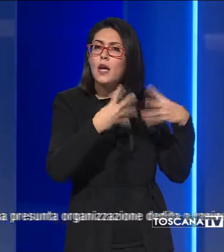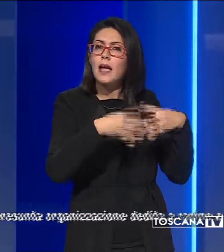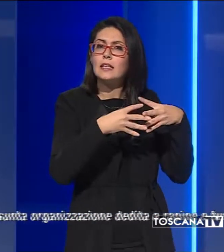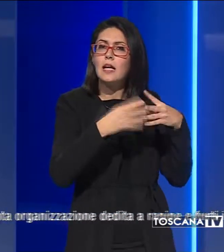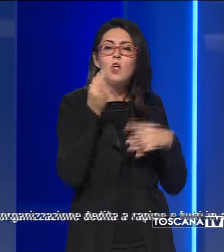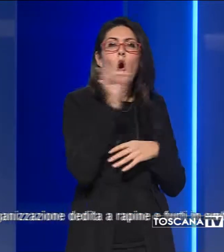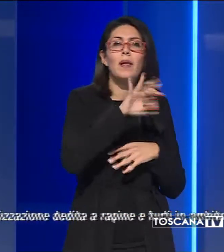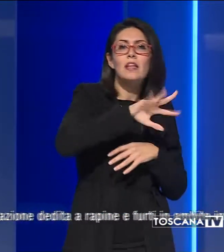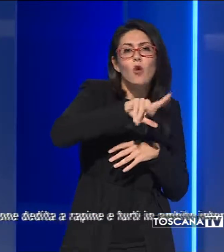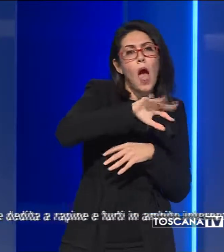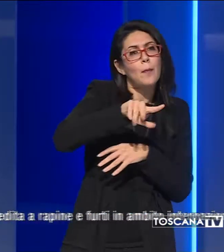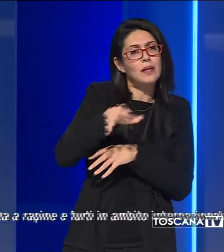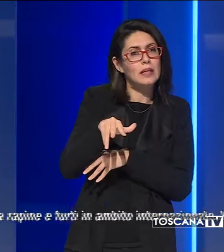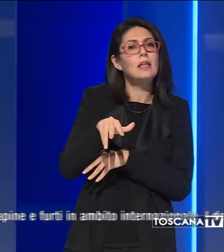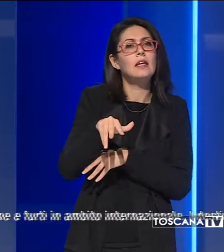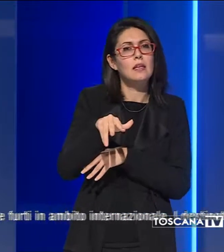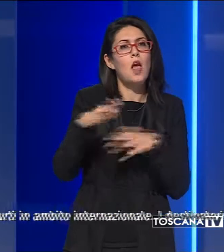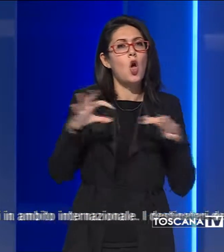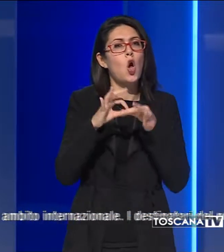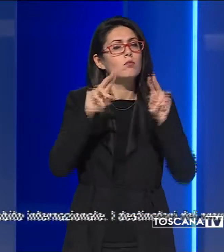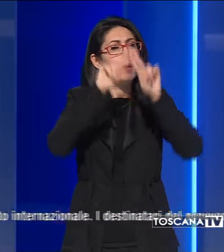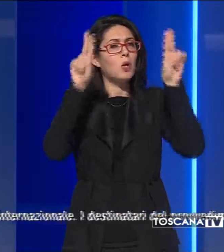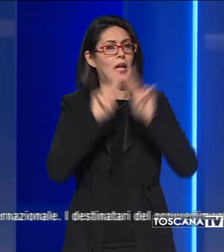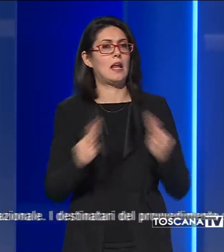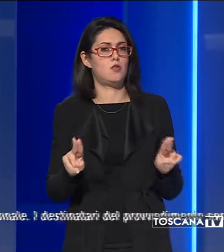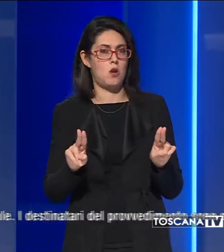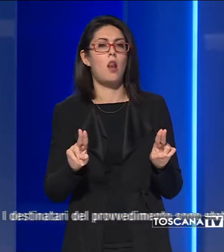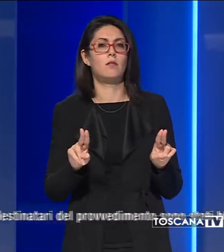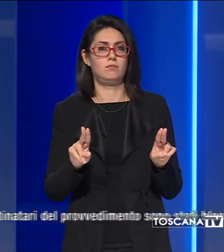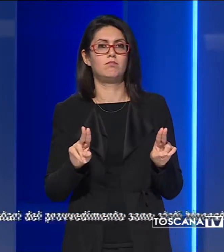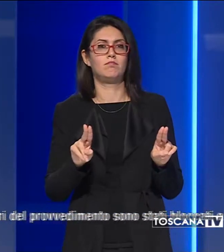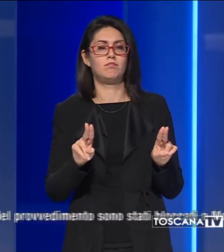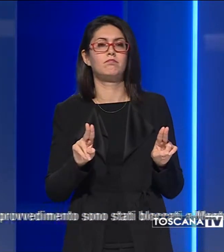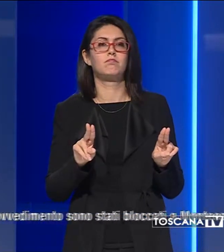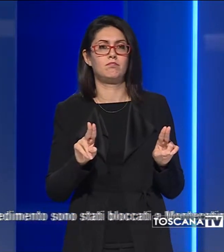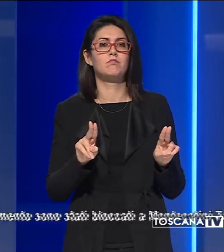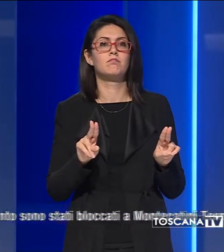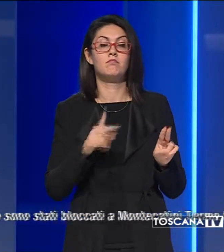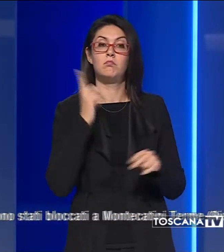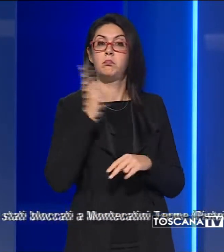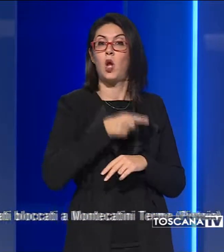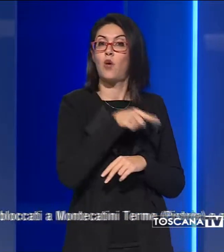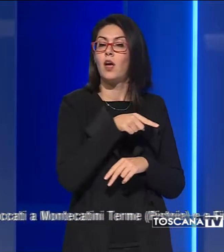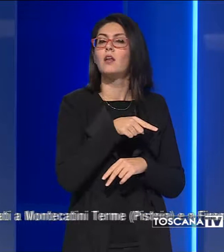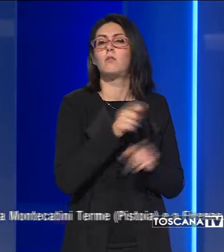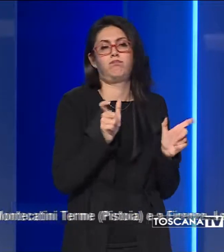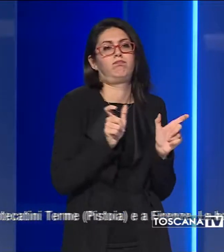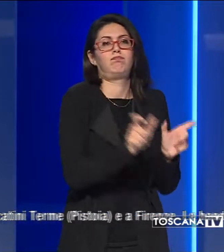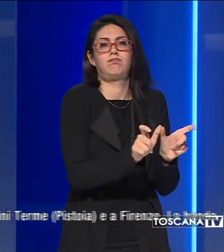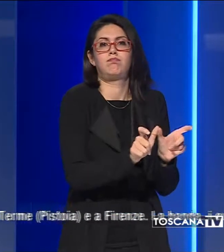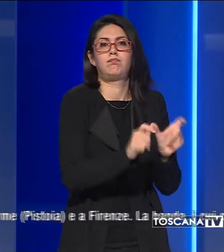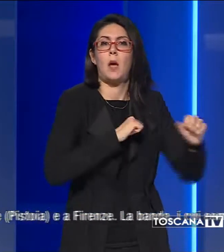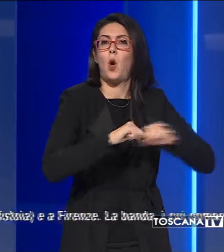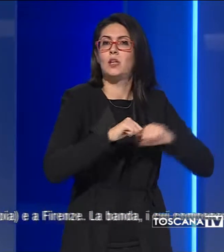rapine e furti in ambito internazionale. I destinatari del provvedimento sono stati bloccati a